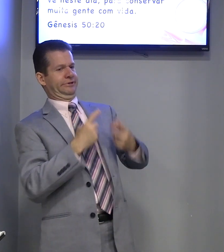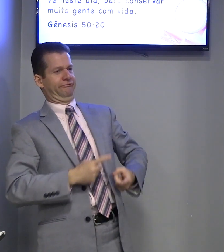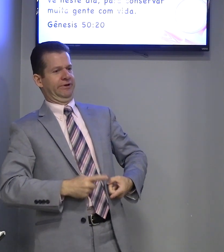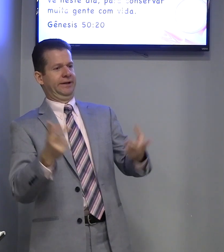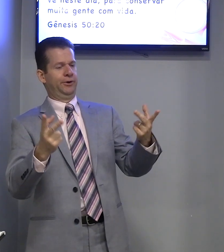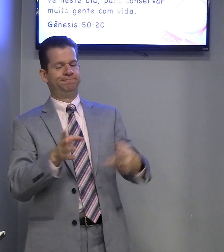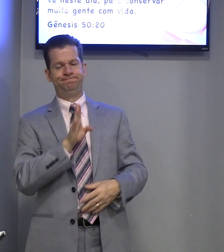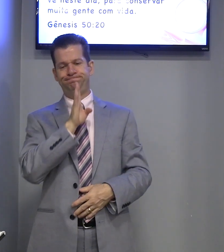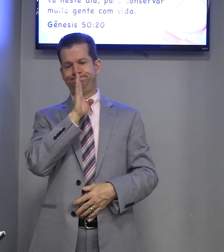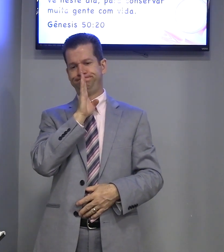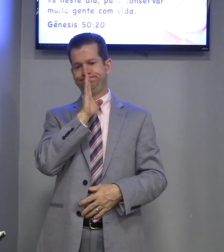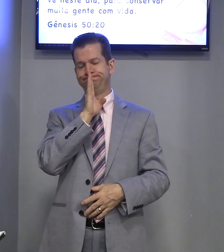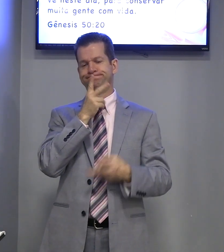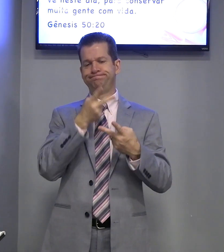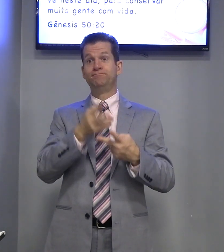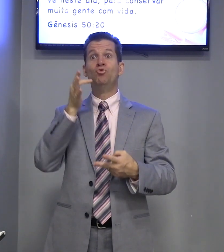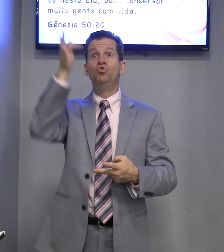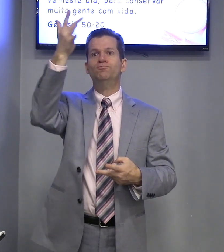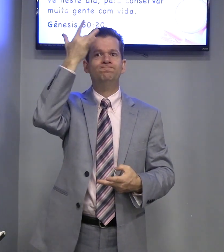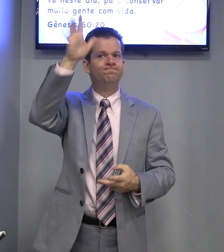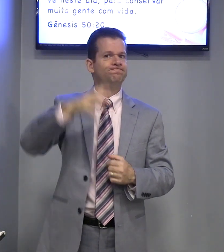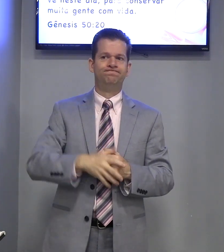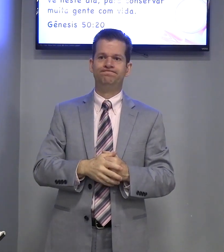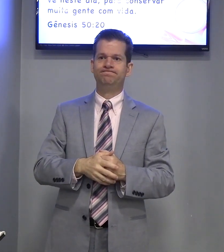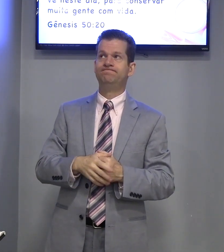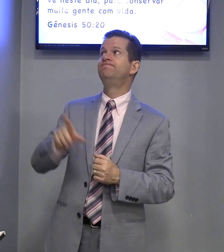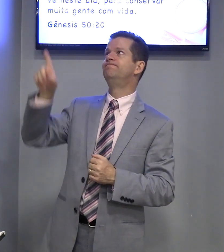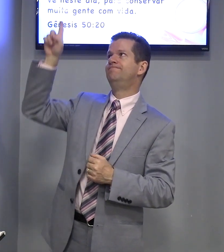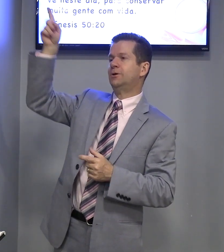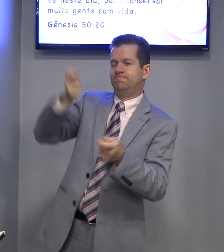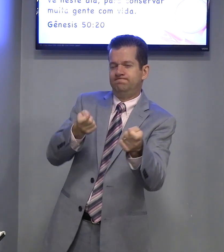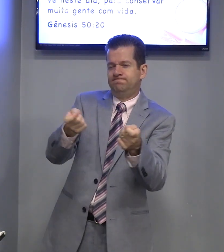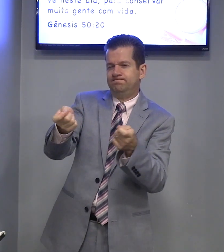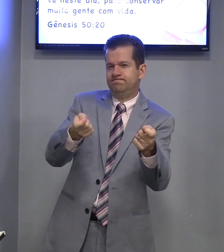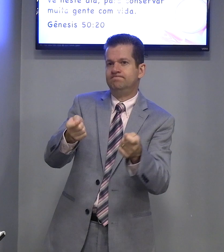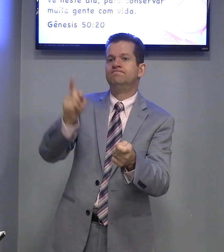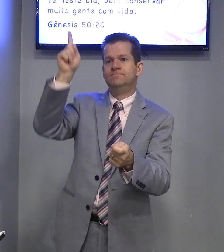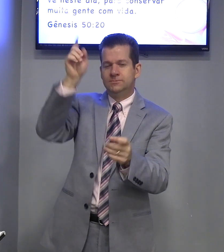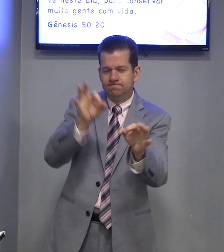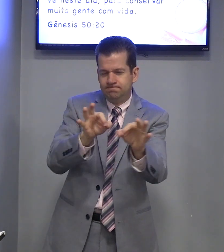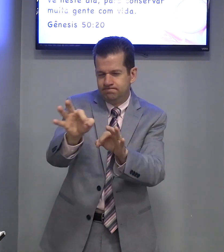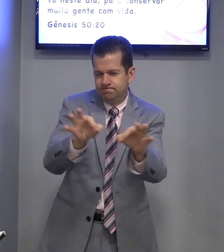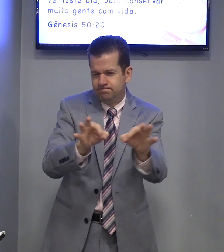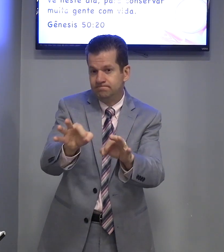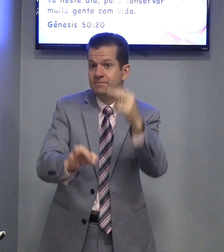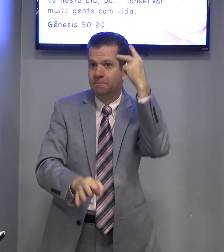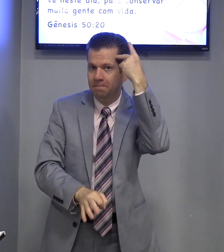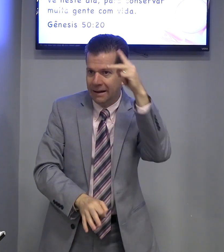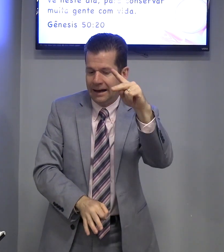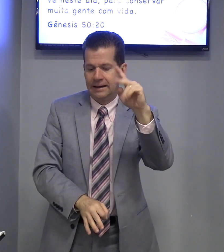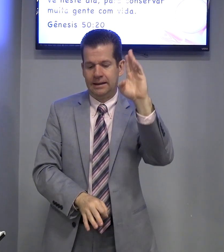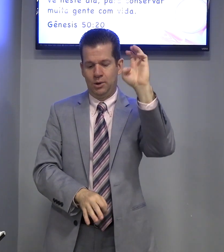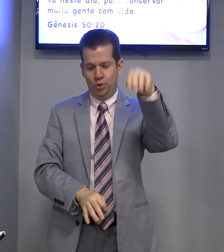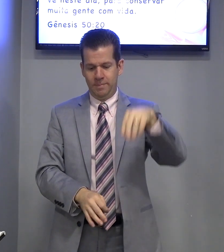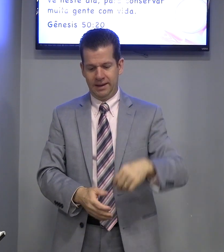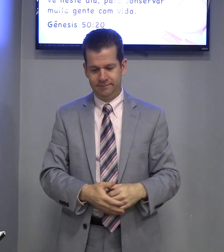Beleza? Para Vovó. Vovó. Vovó. Vovó. o bem.